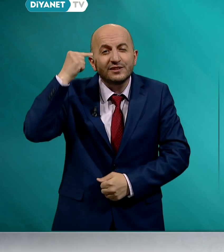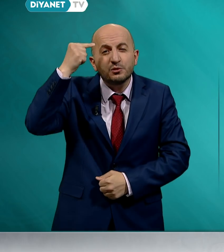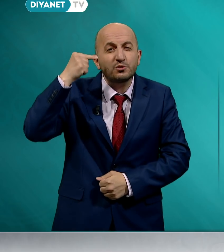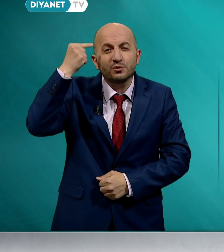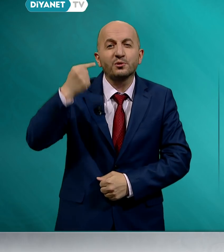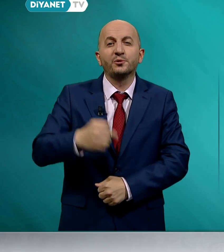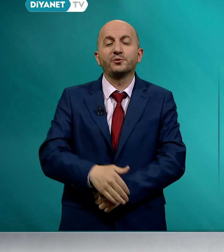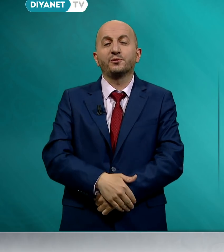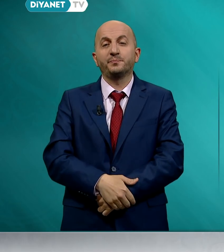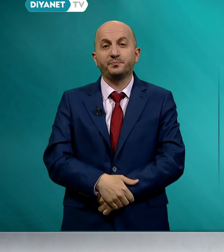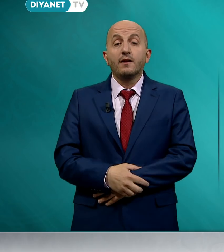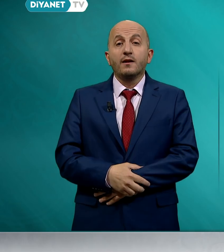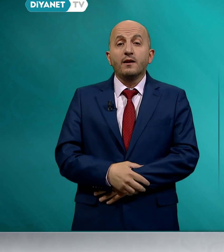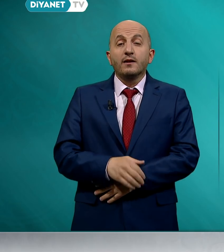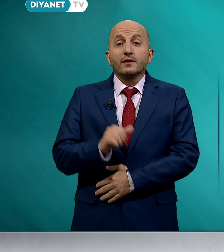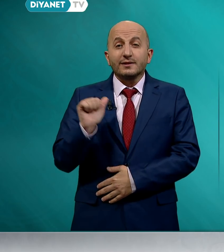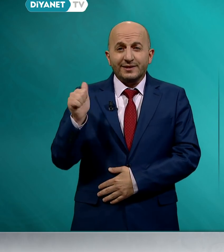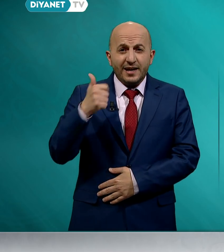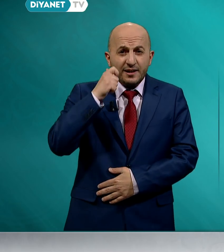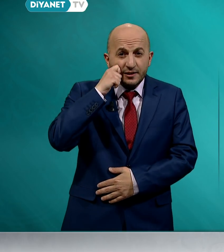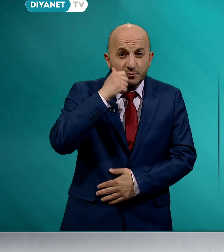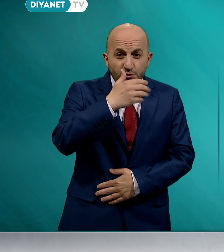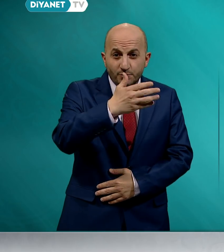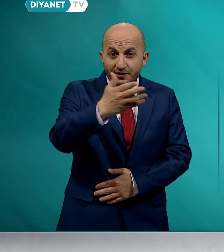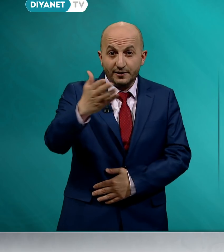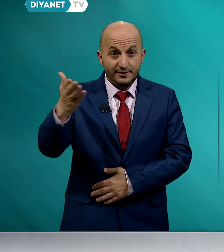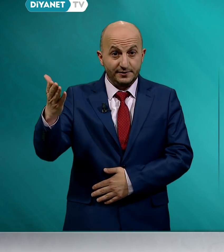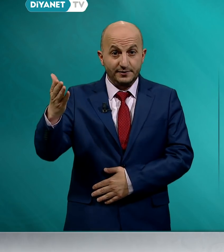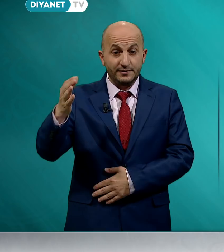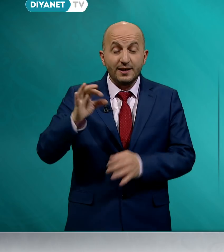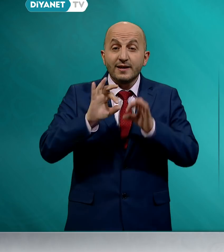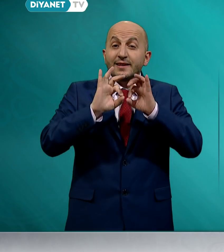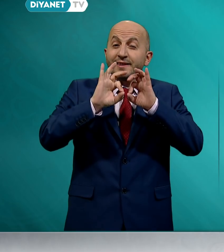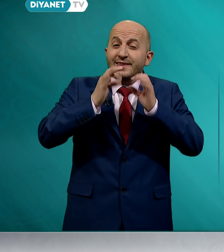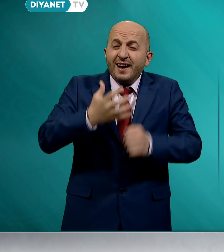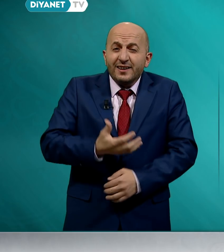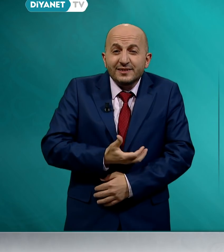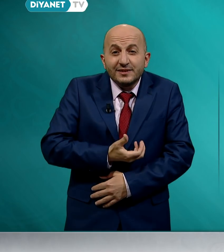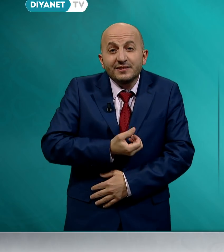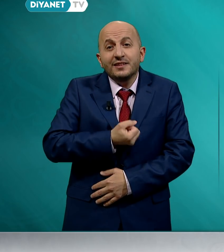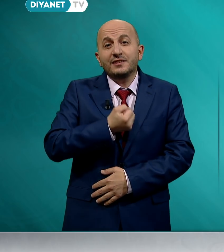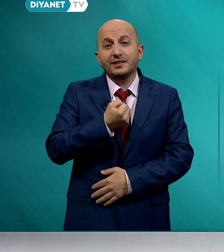düşünür. Değerli Müslümanlar, ne hazindir ki